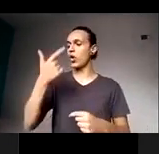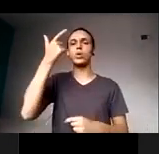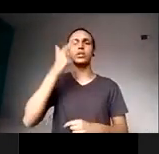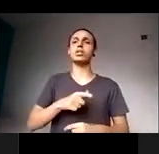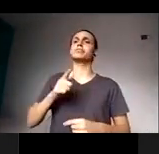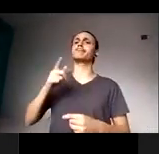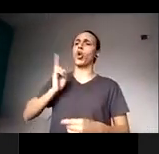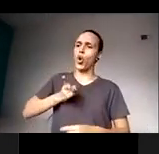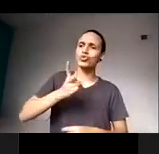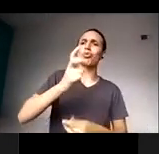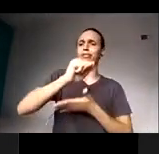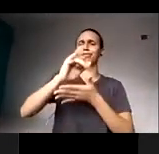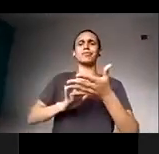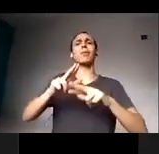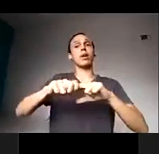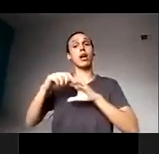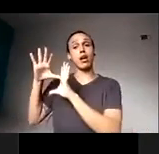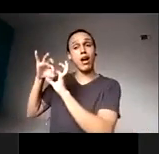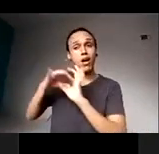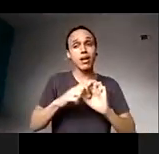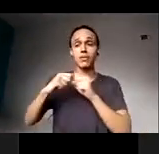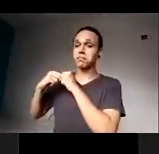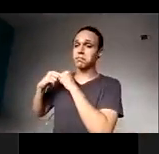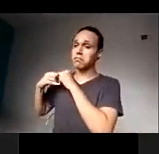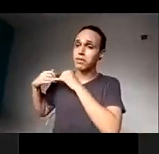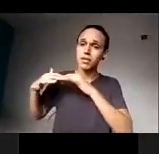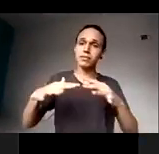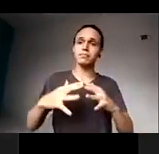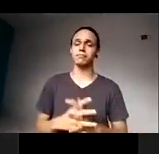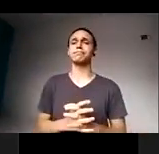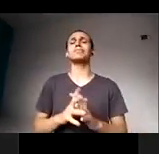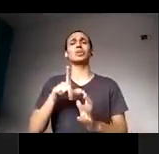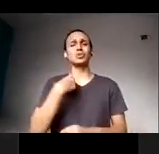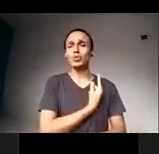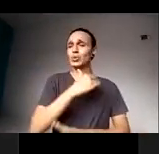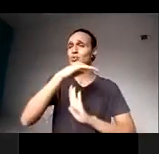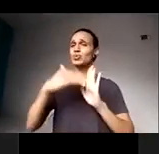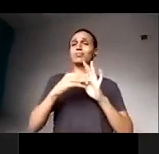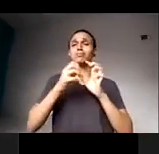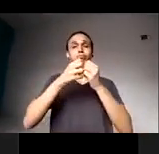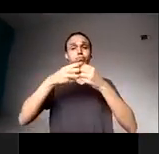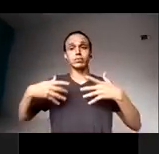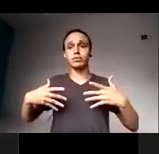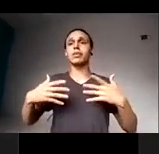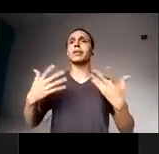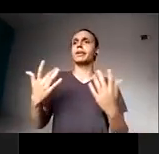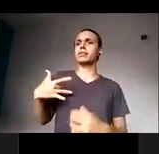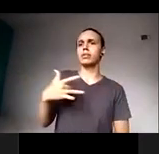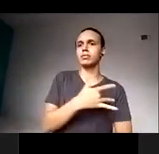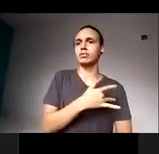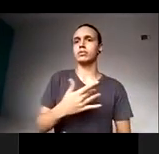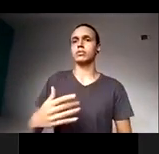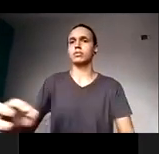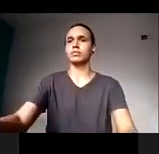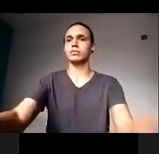pandemia, a que está afetando profundamente todos nós, né, que é uma crise de saúde, mas uma crise também